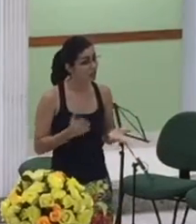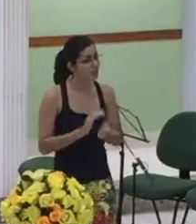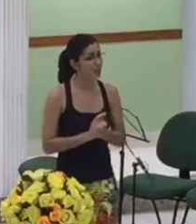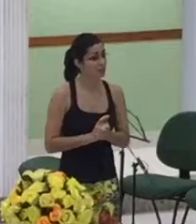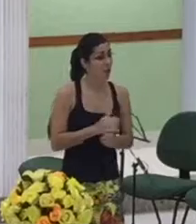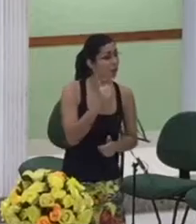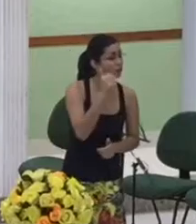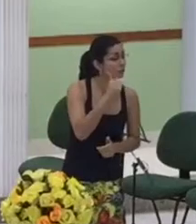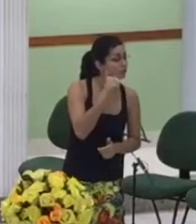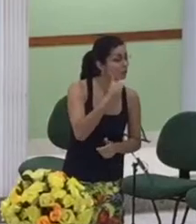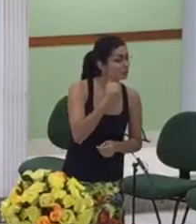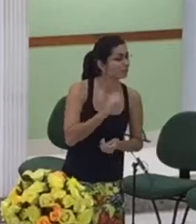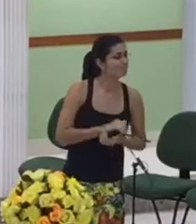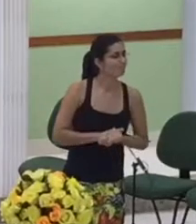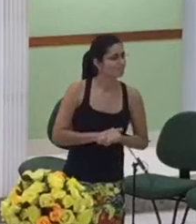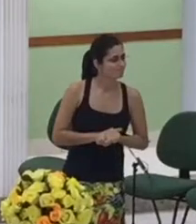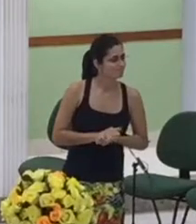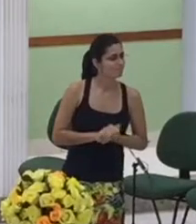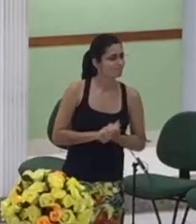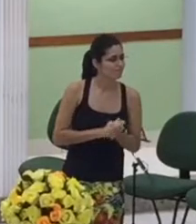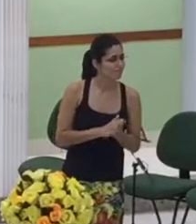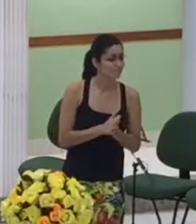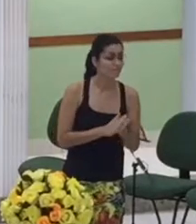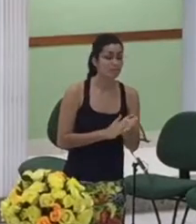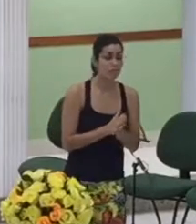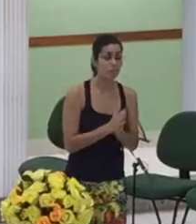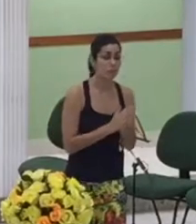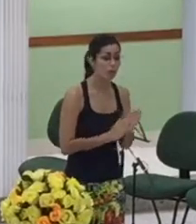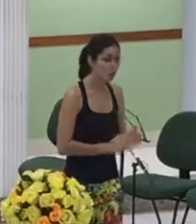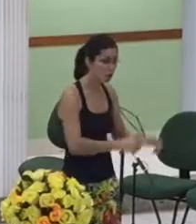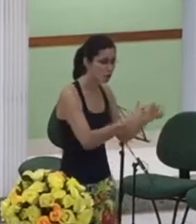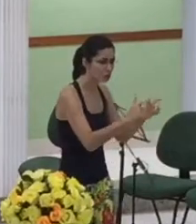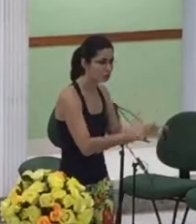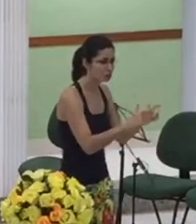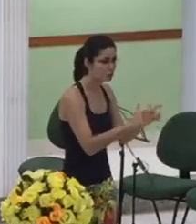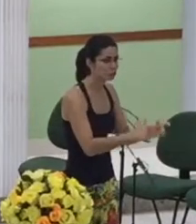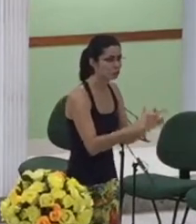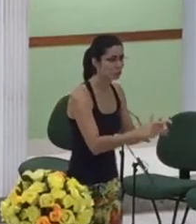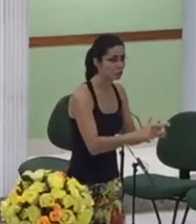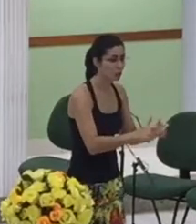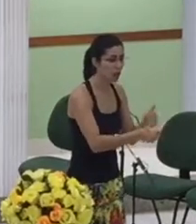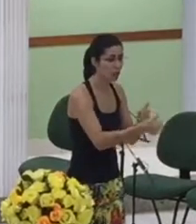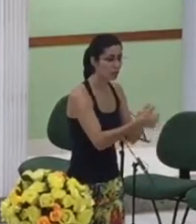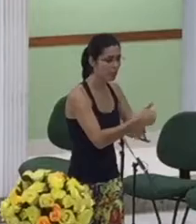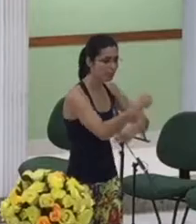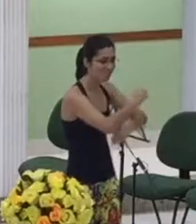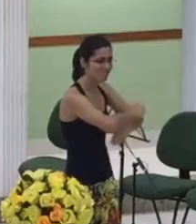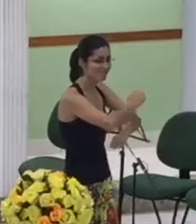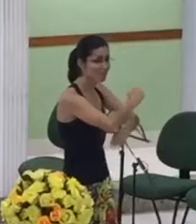então ela vai no lugar estratégico tomar banho onde ela pode ser vista